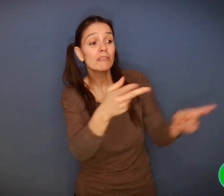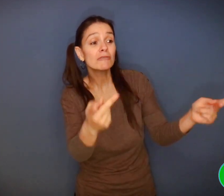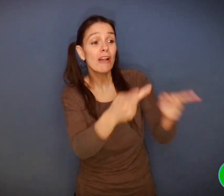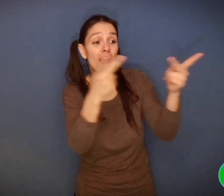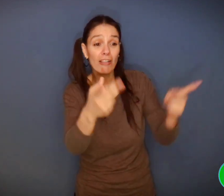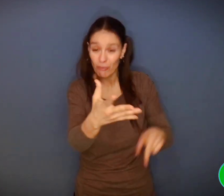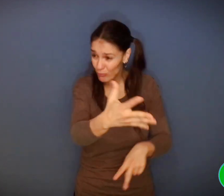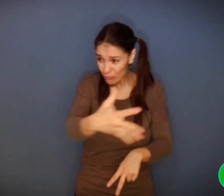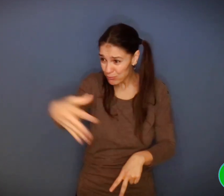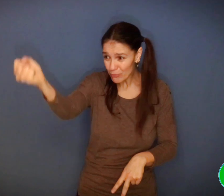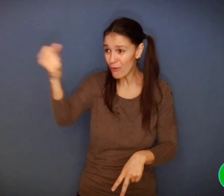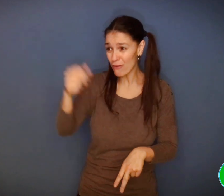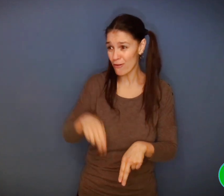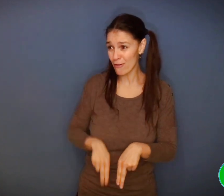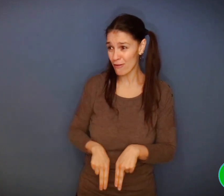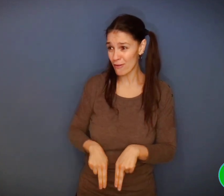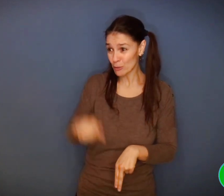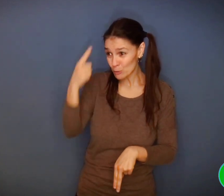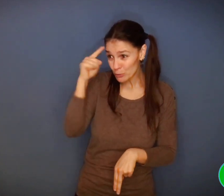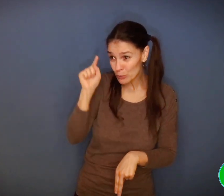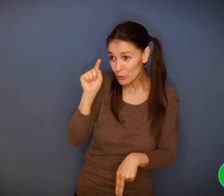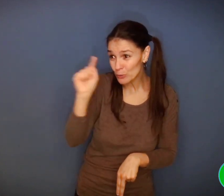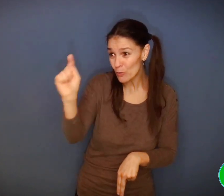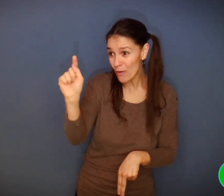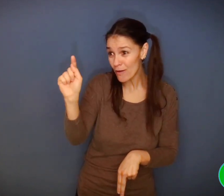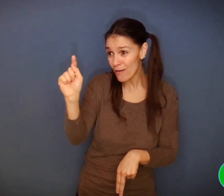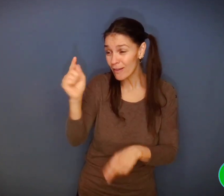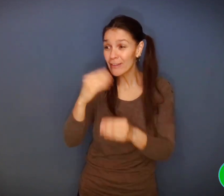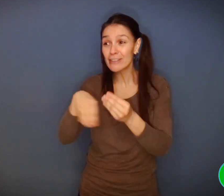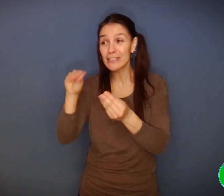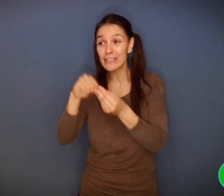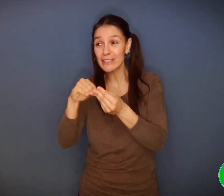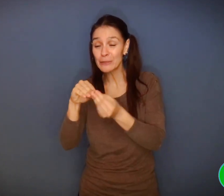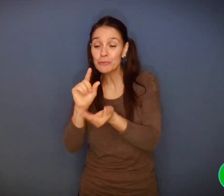« Prends-en donc quelques-unes pour toi et tes poussins ! » répond Félicien.